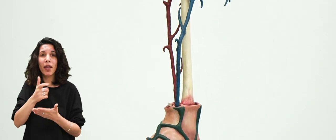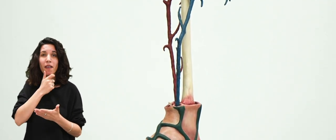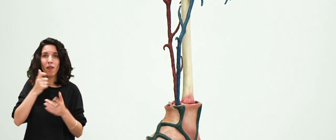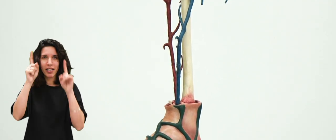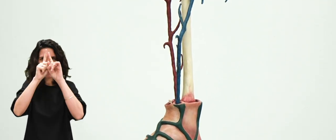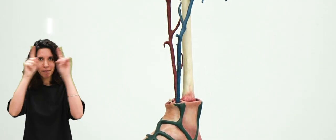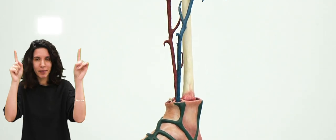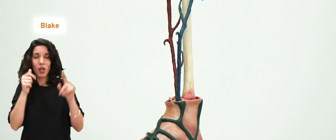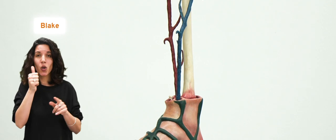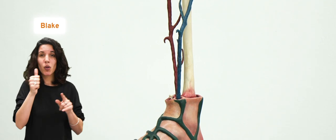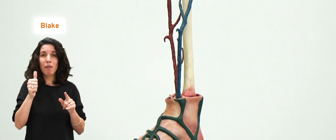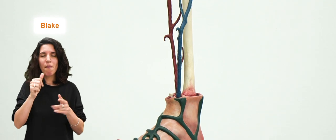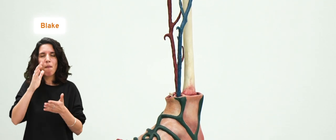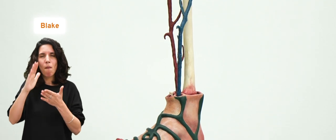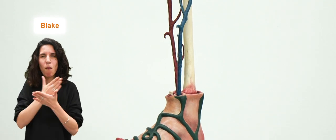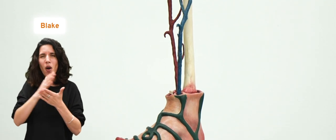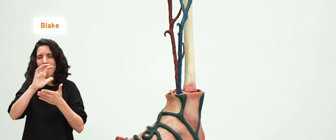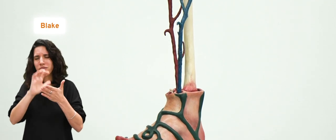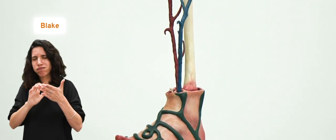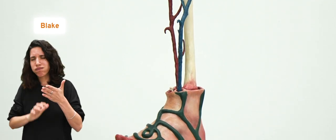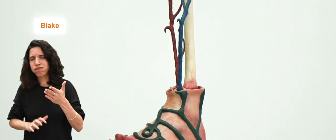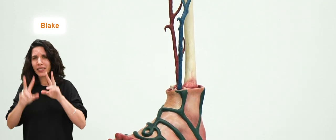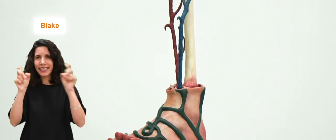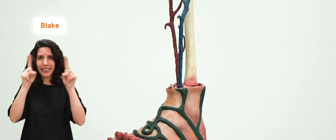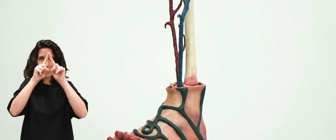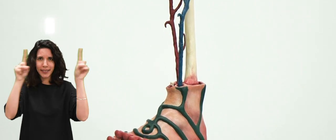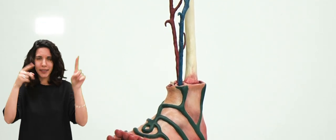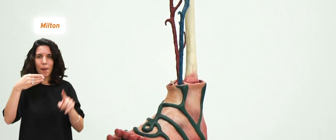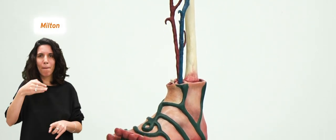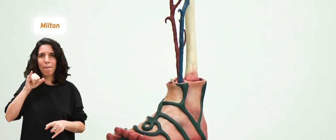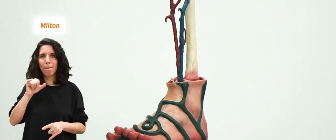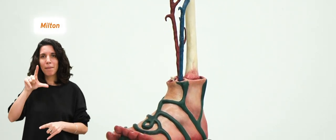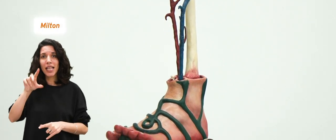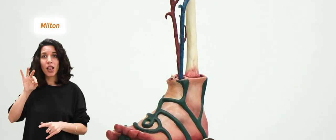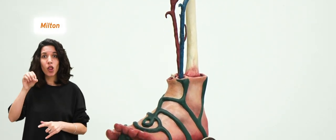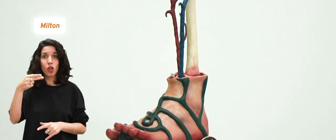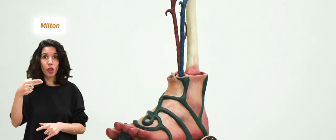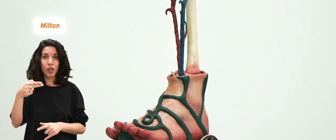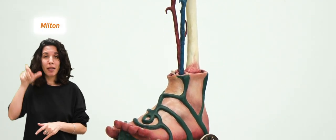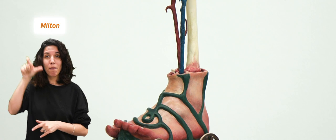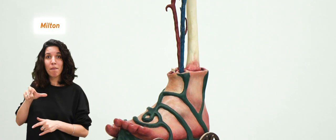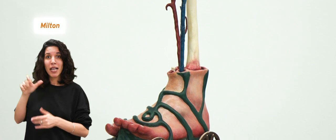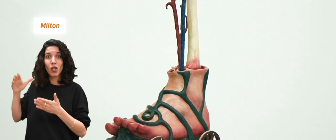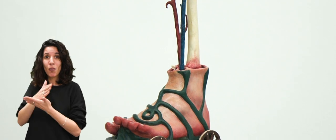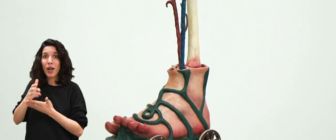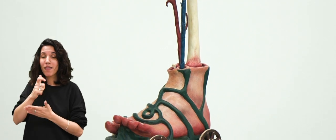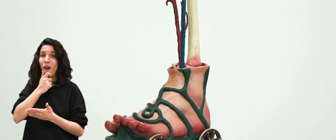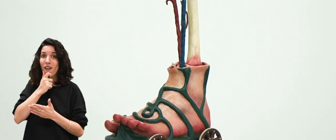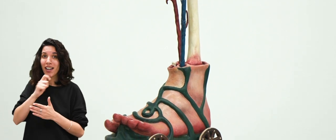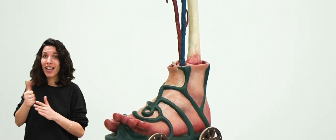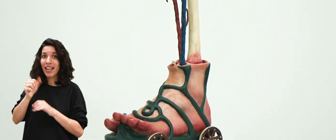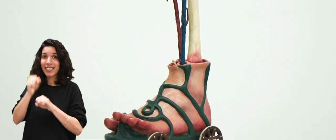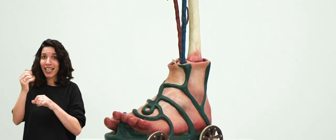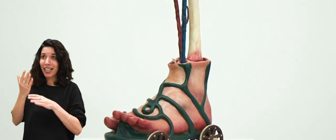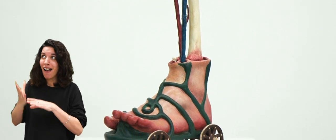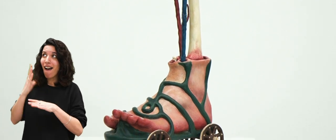un poète anglais, qui écrit un immense poème épique qui s'appelle Milton, et dans lequel Milton, un poète anglais qui a vécu un siècle avant lui, et qui